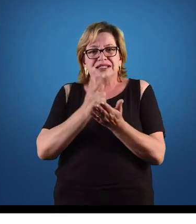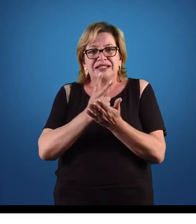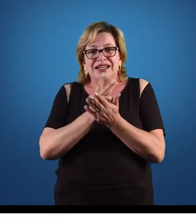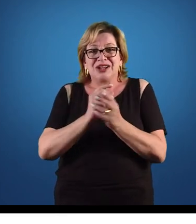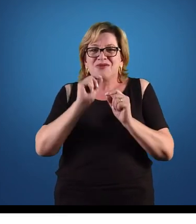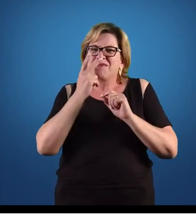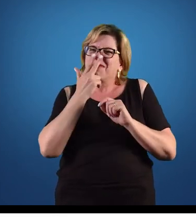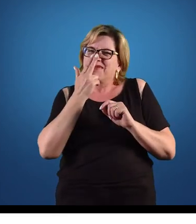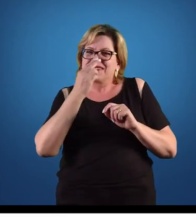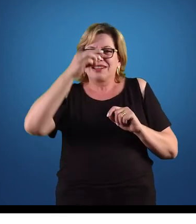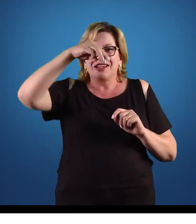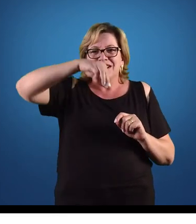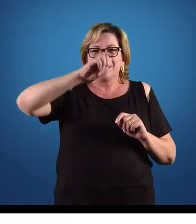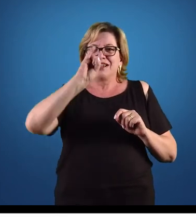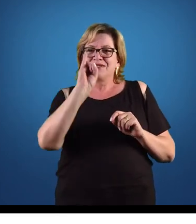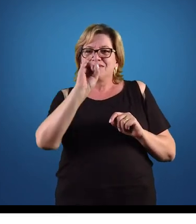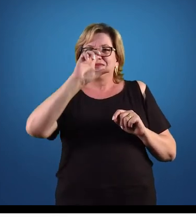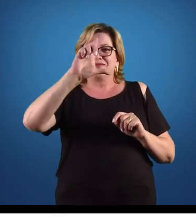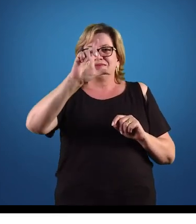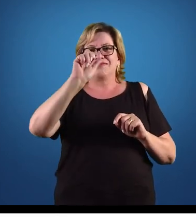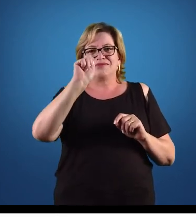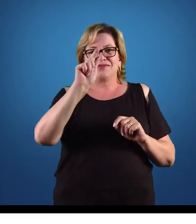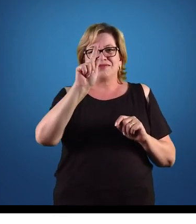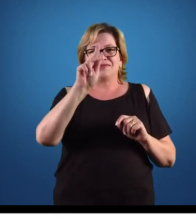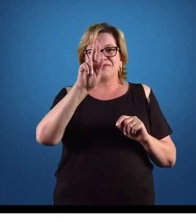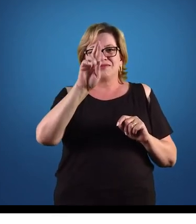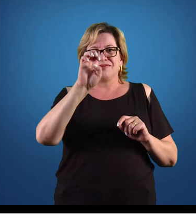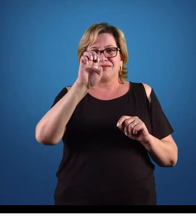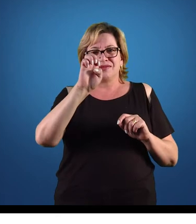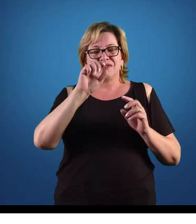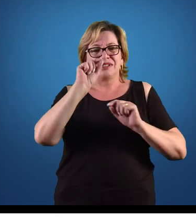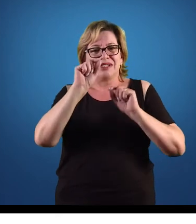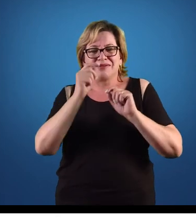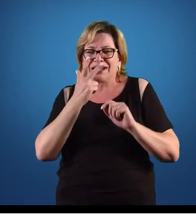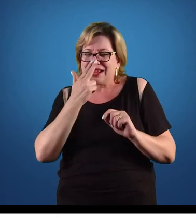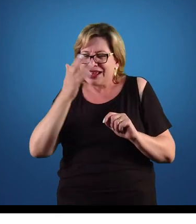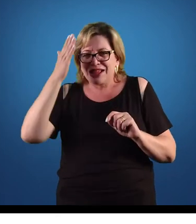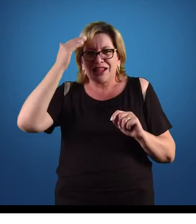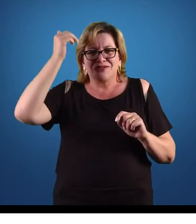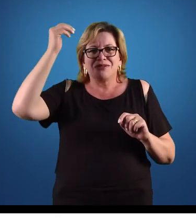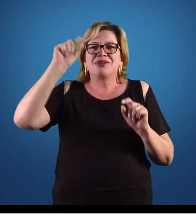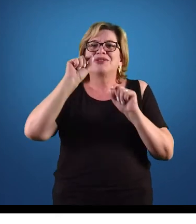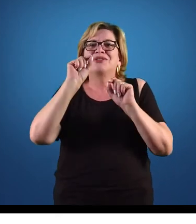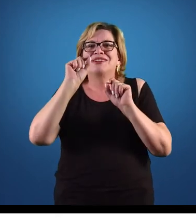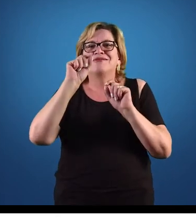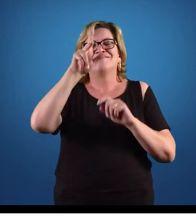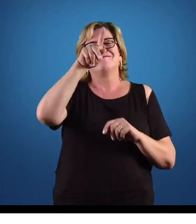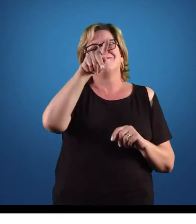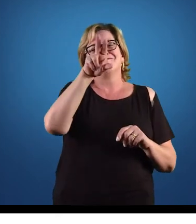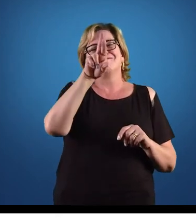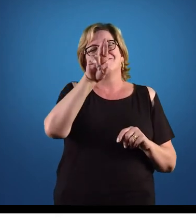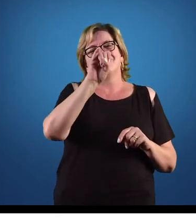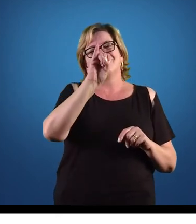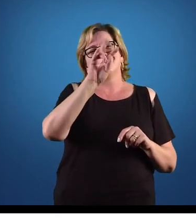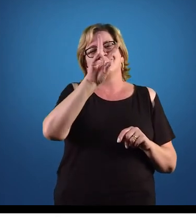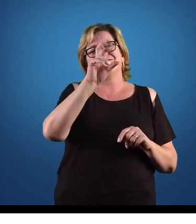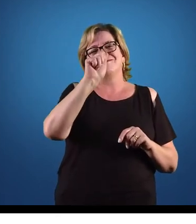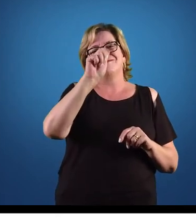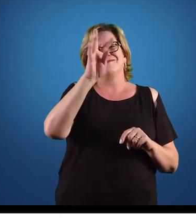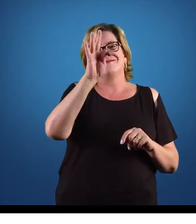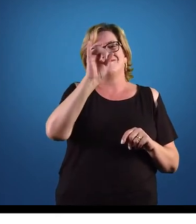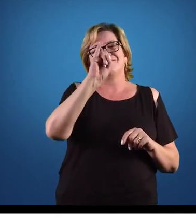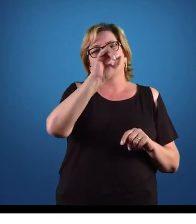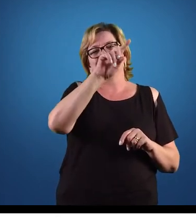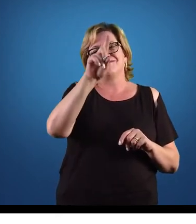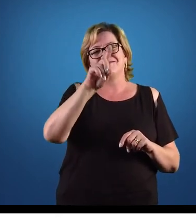milagrosa, que é o quê? As ditas e famosas e famigeradas privatizações. Ou seja, o